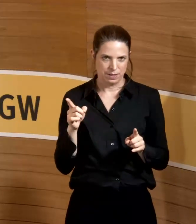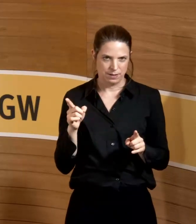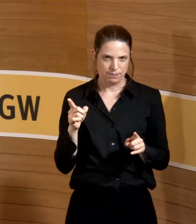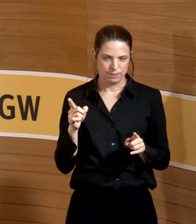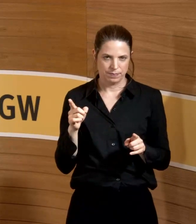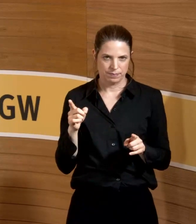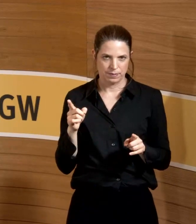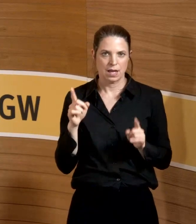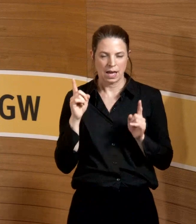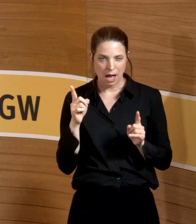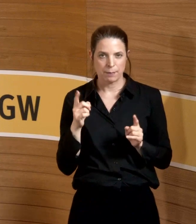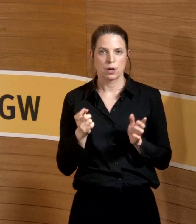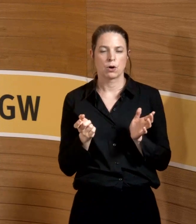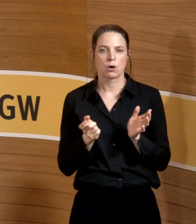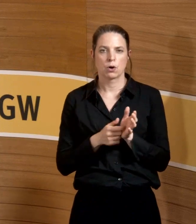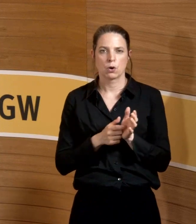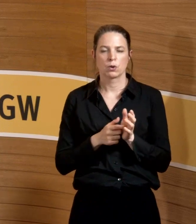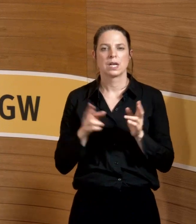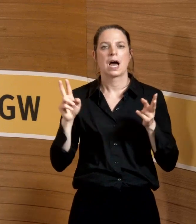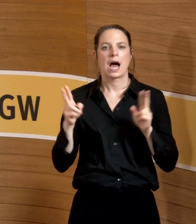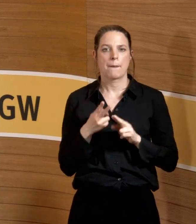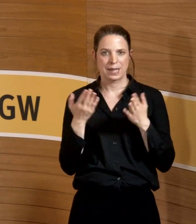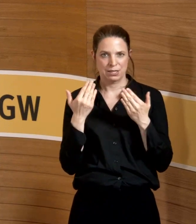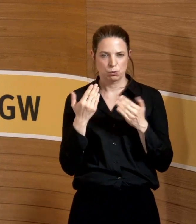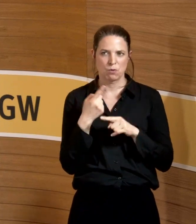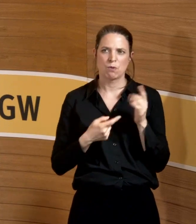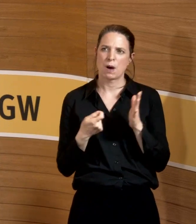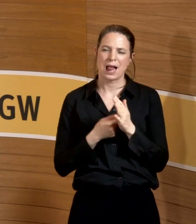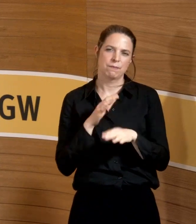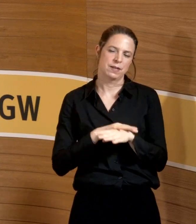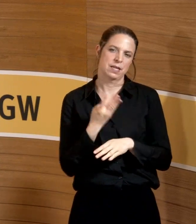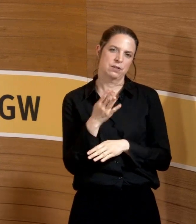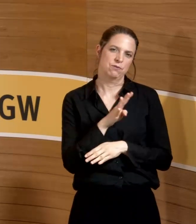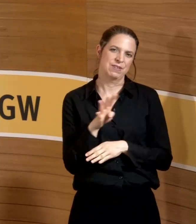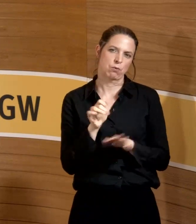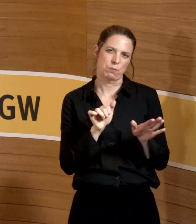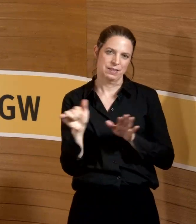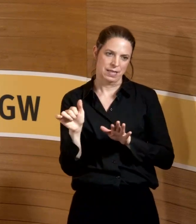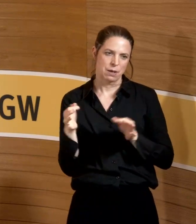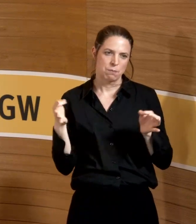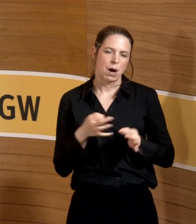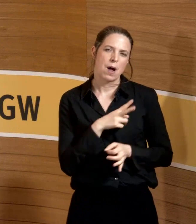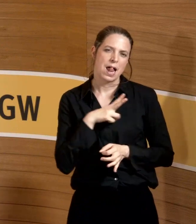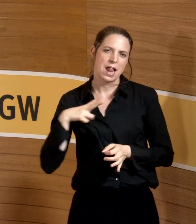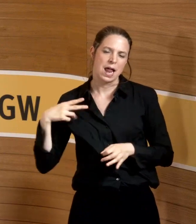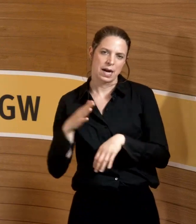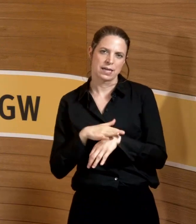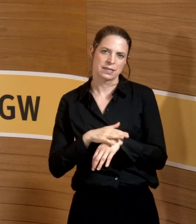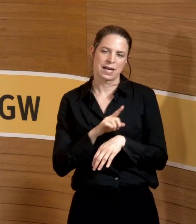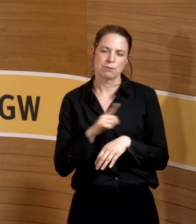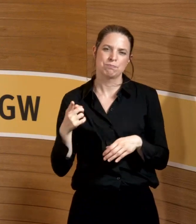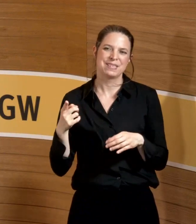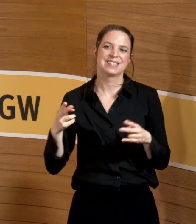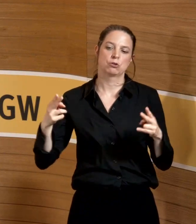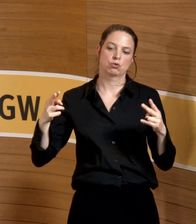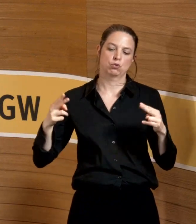dann brauche ich aufgrund der Abklingkurve eine Halbwertszeit von vier bis sechs Wochen ewig, bis ich mal sozusagen in das Hintergrundlevel